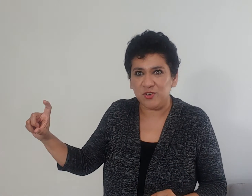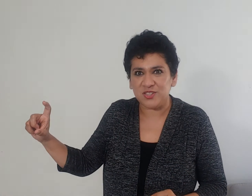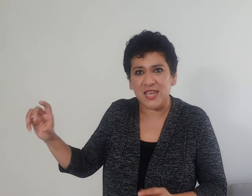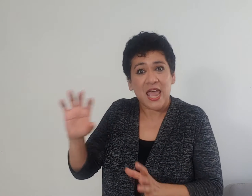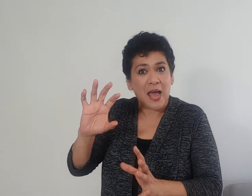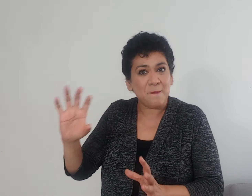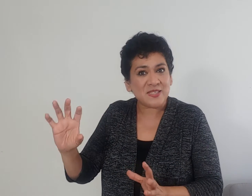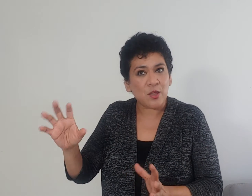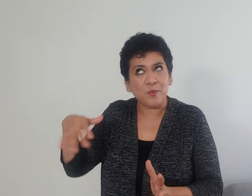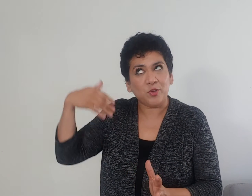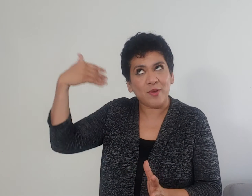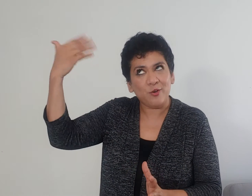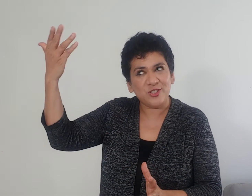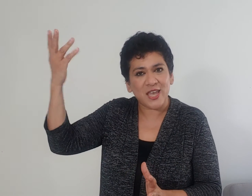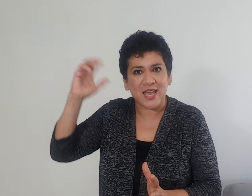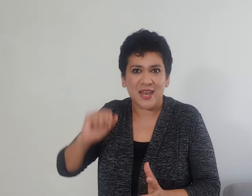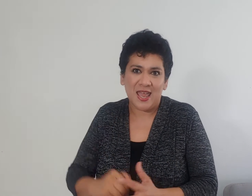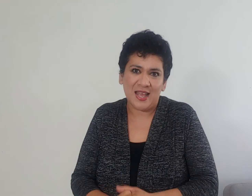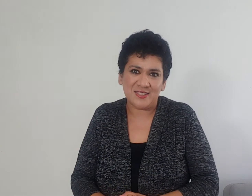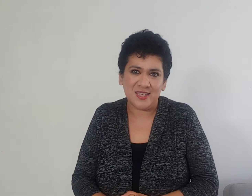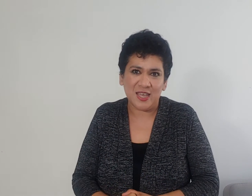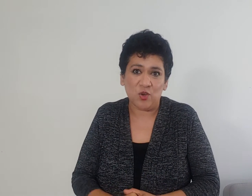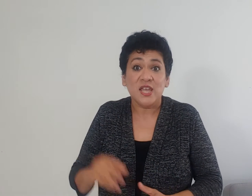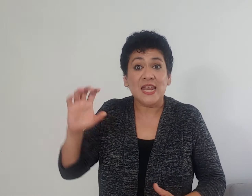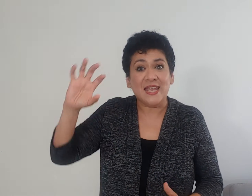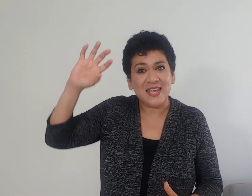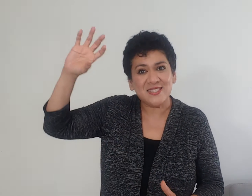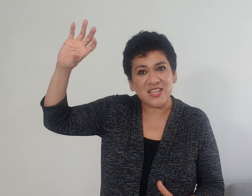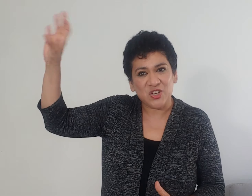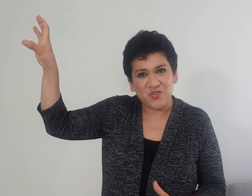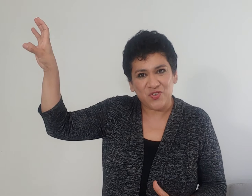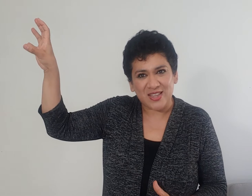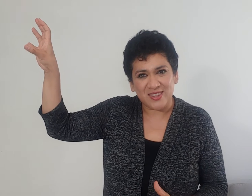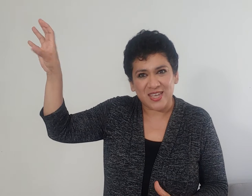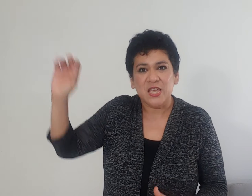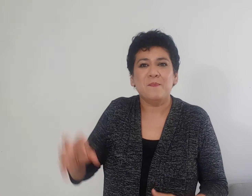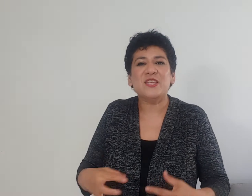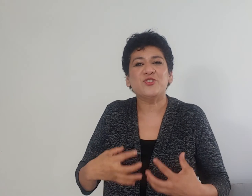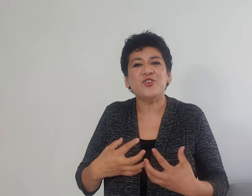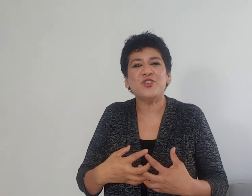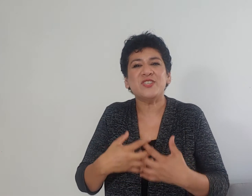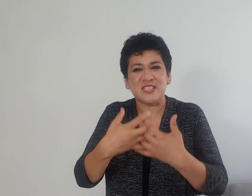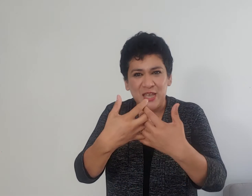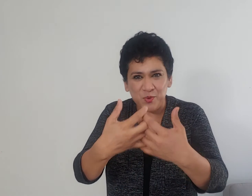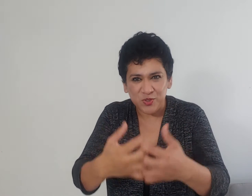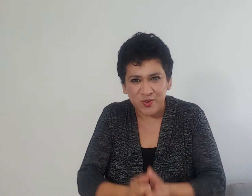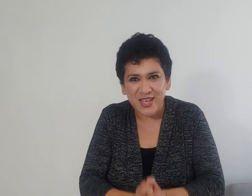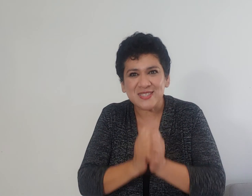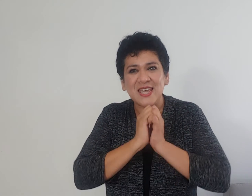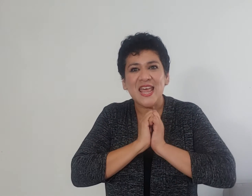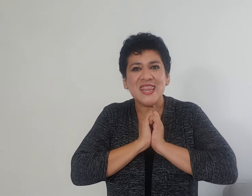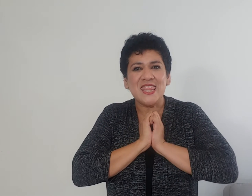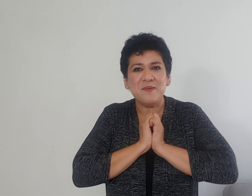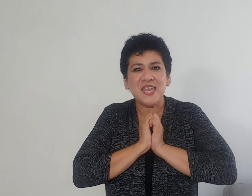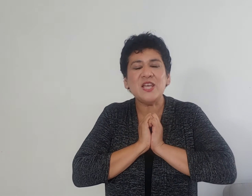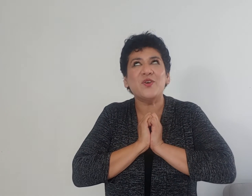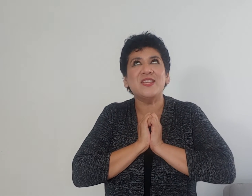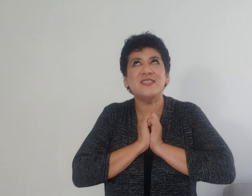son los que han pasado pero todavía no llegan al cielo y la iglesia triunfante. Mas nosotros estamos con ese deber y con ese